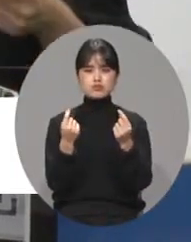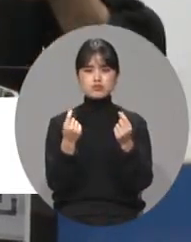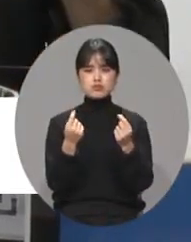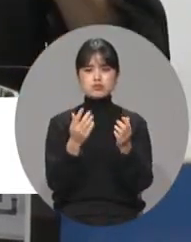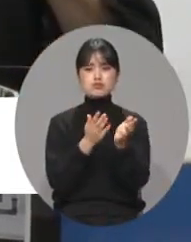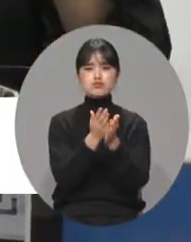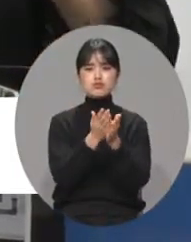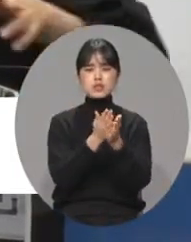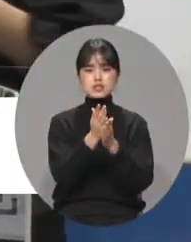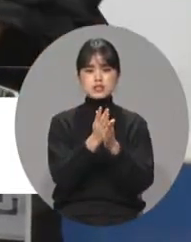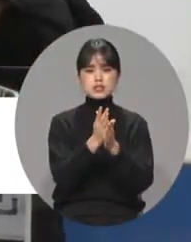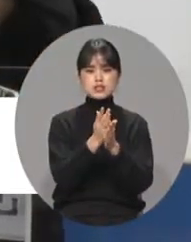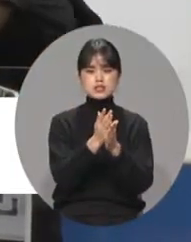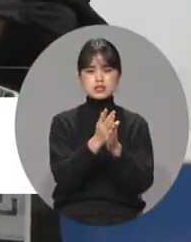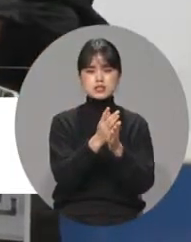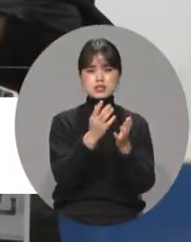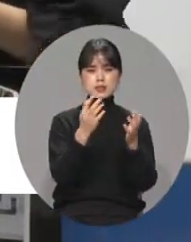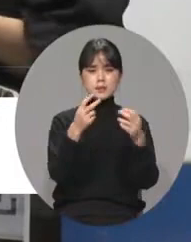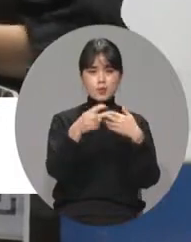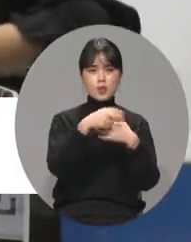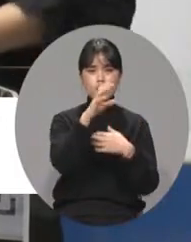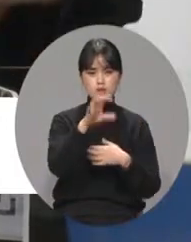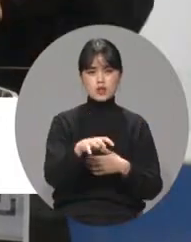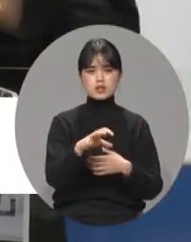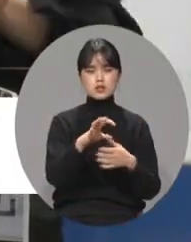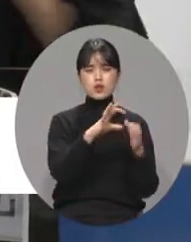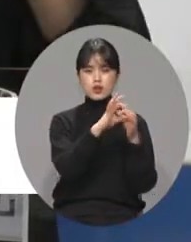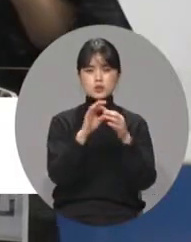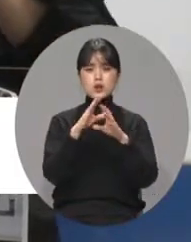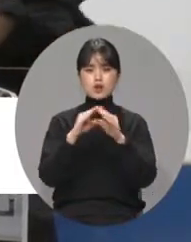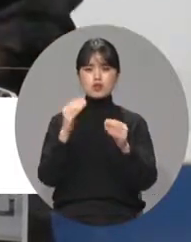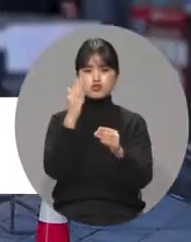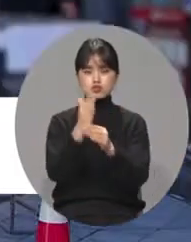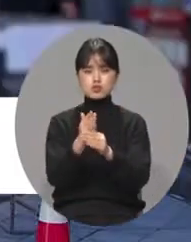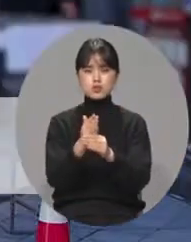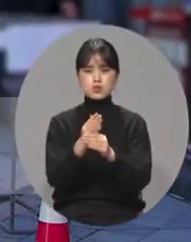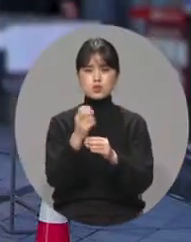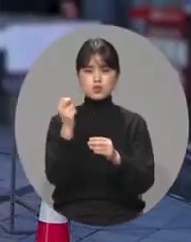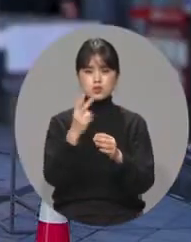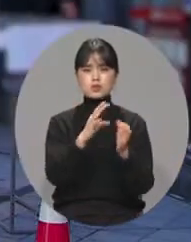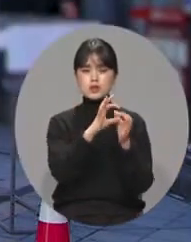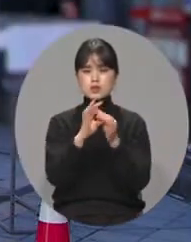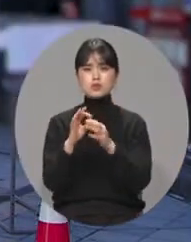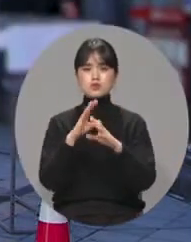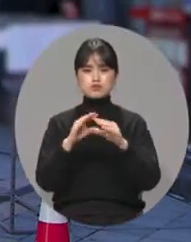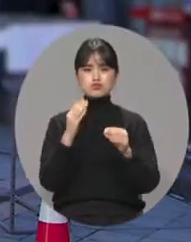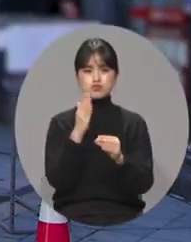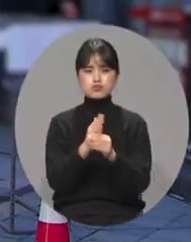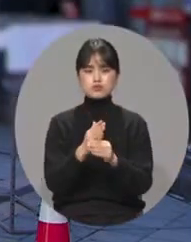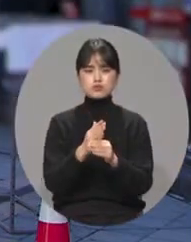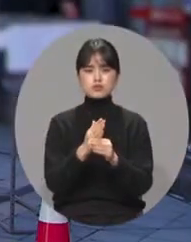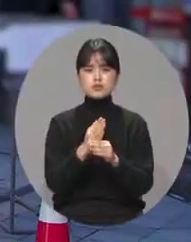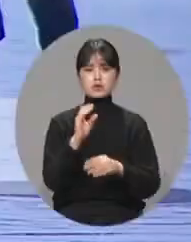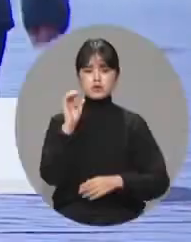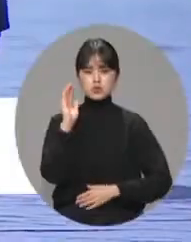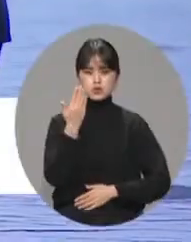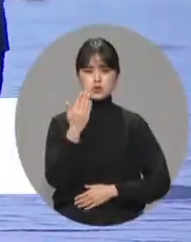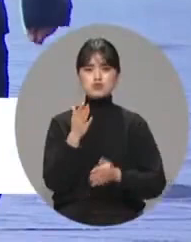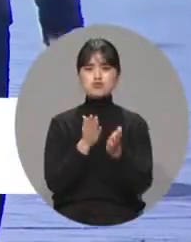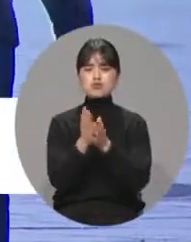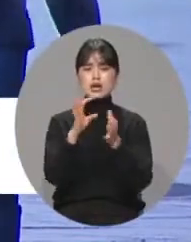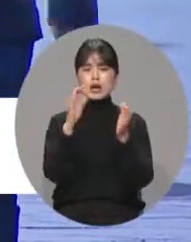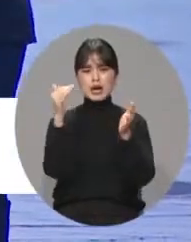군산시 보건소에서 적극 대응을 하고 있고 곧 관리 체계 안으로. 최근 전주와 익산, 군산 지역의